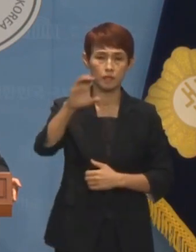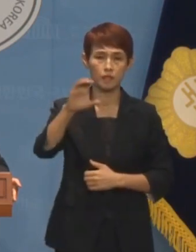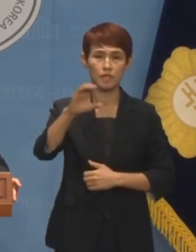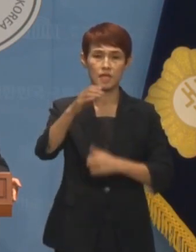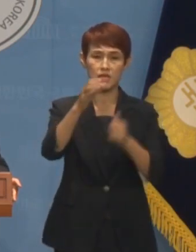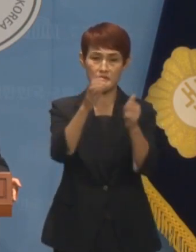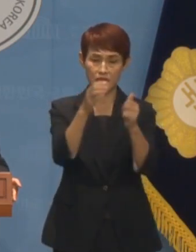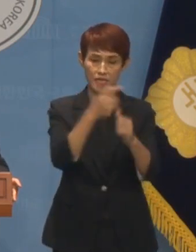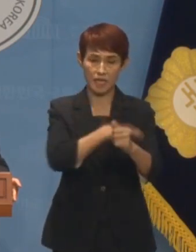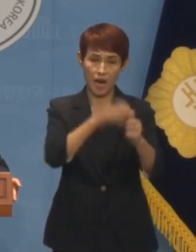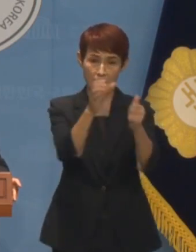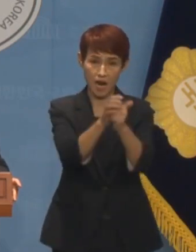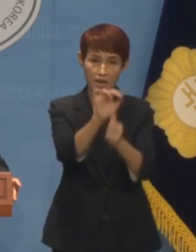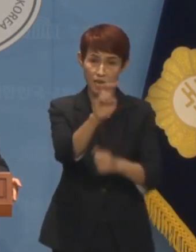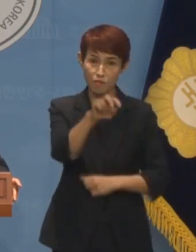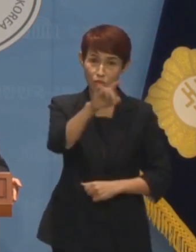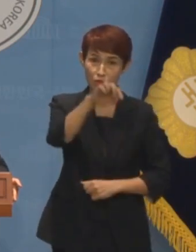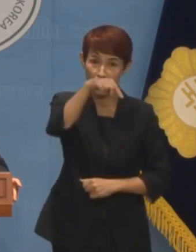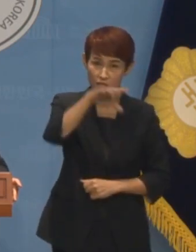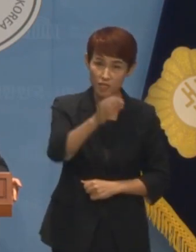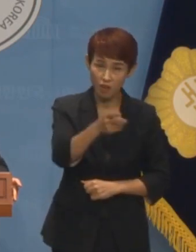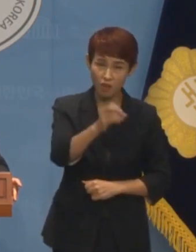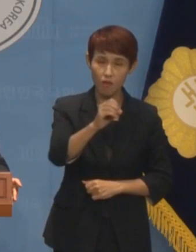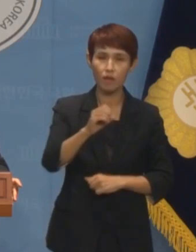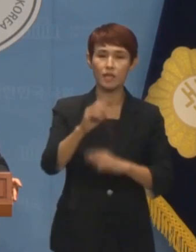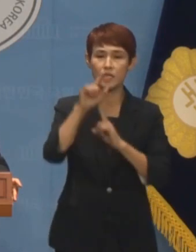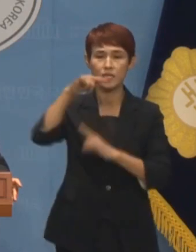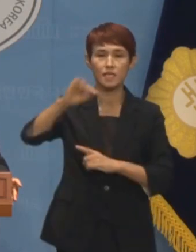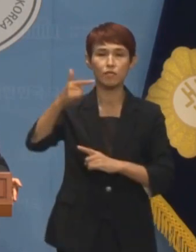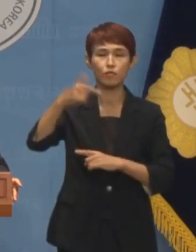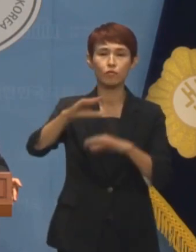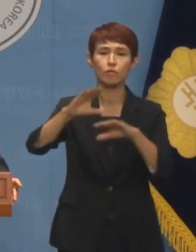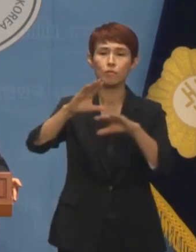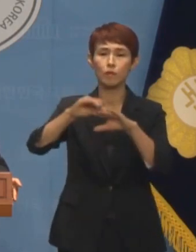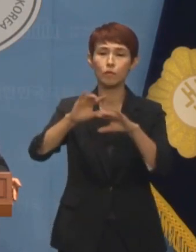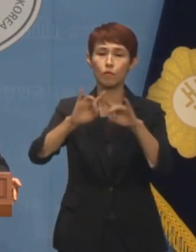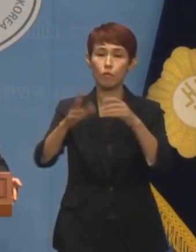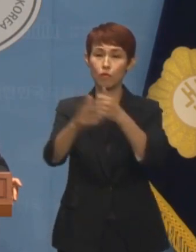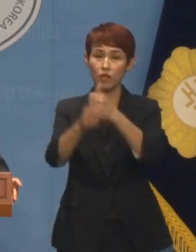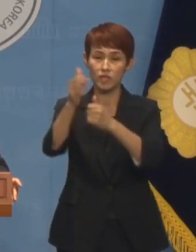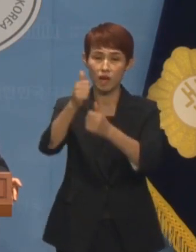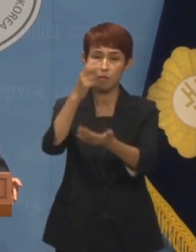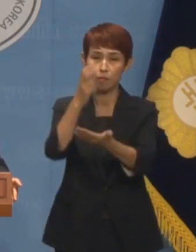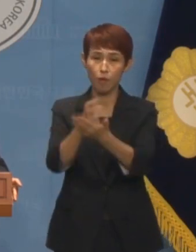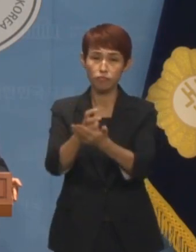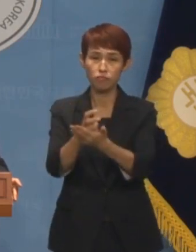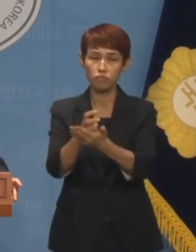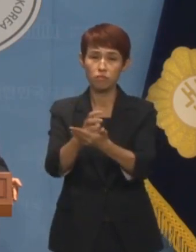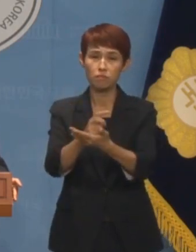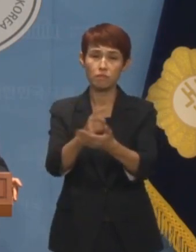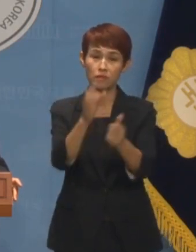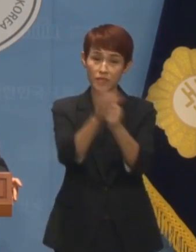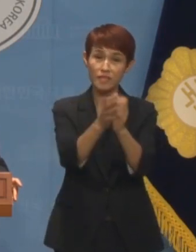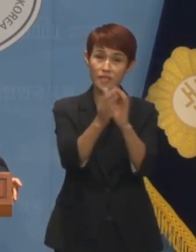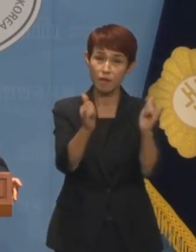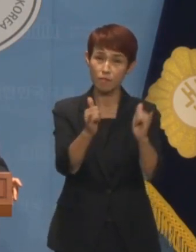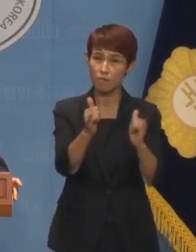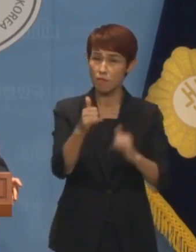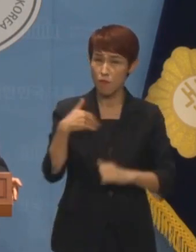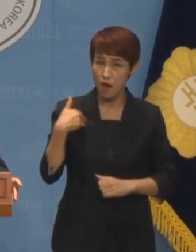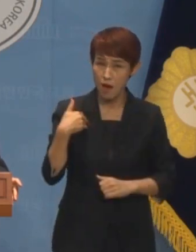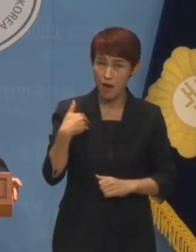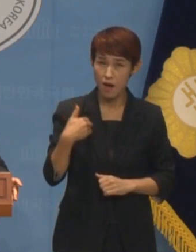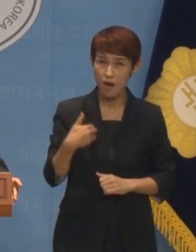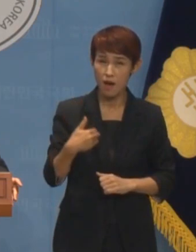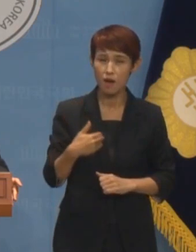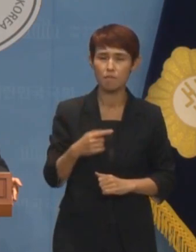선임한 임무영 씨가 이진숙 방통위원장의 법률 대리인이었다는 사실조차 몰랐다는 사람이 할 말은 아닌